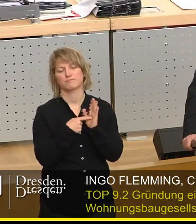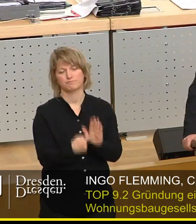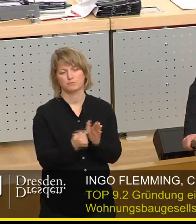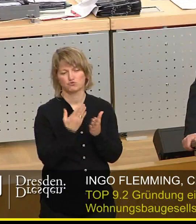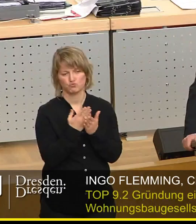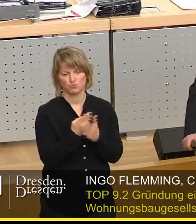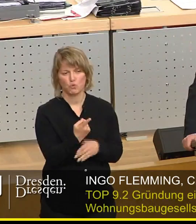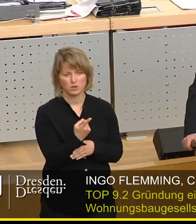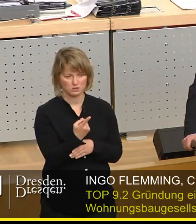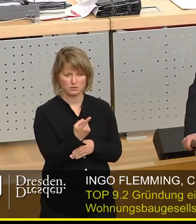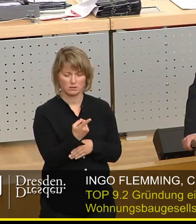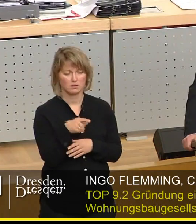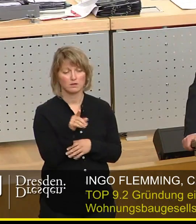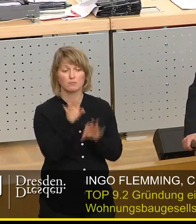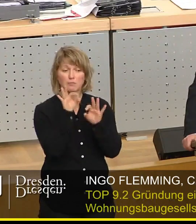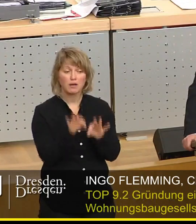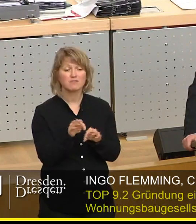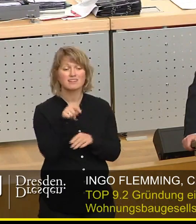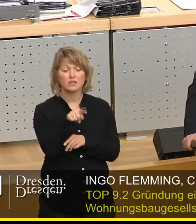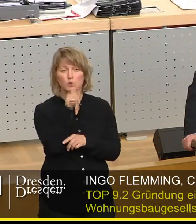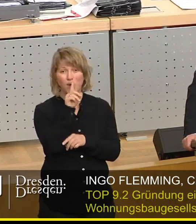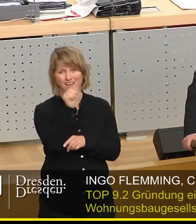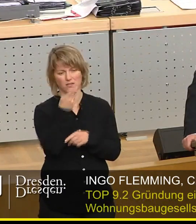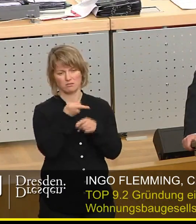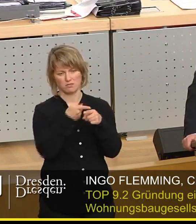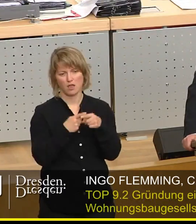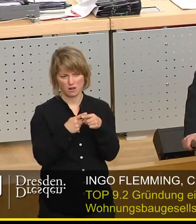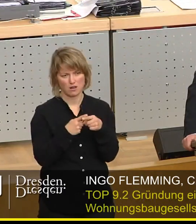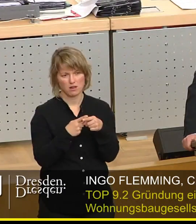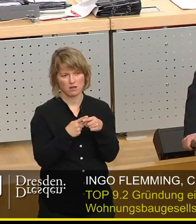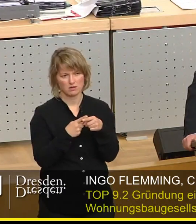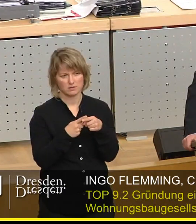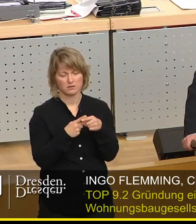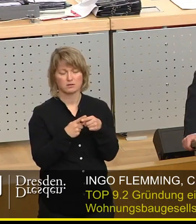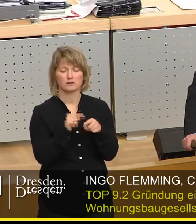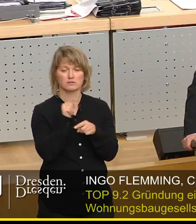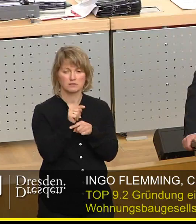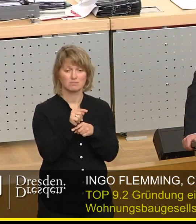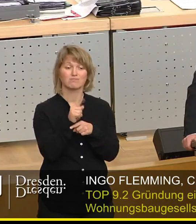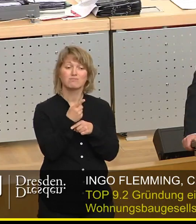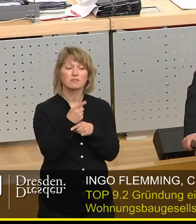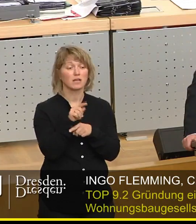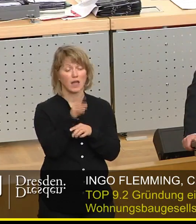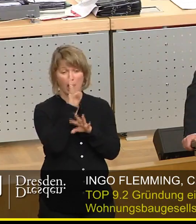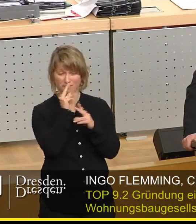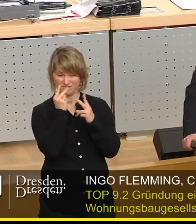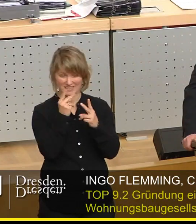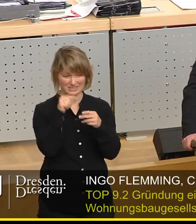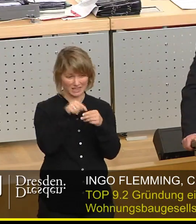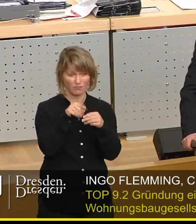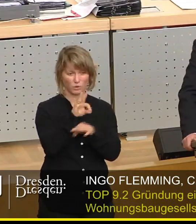dass erstens dies nur ein Baustein gewesen wäre und sicherlich nicht der bedeutendste in der